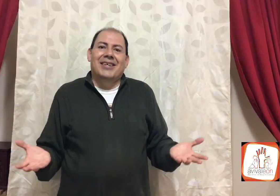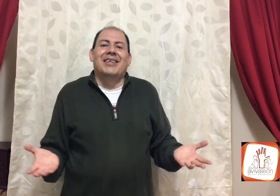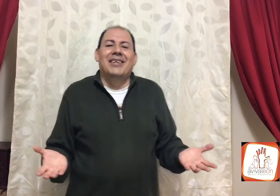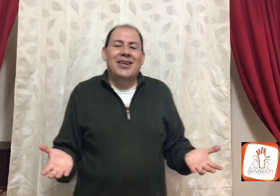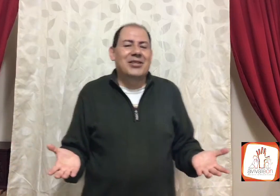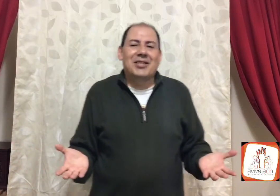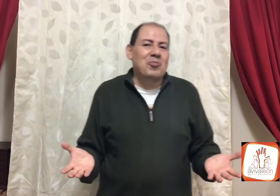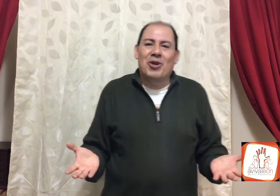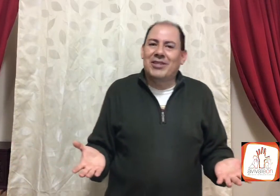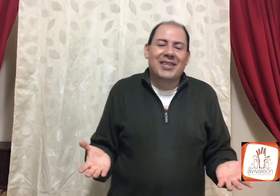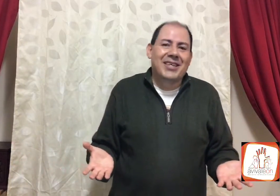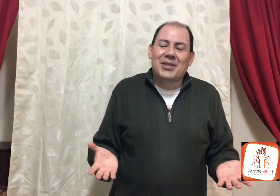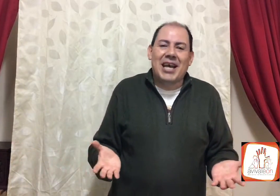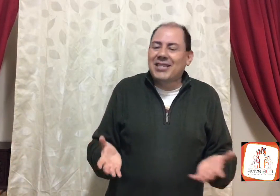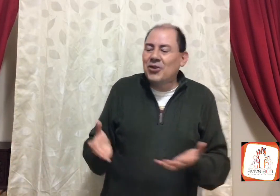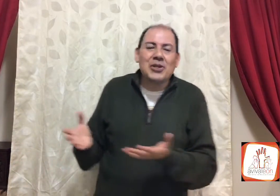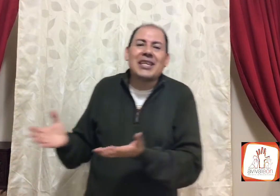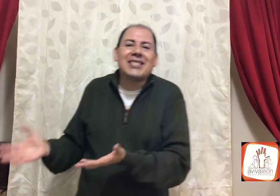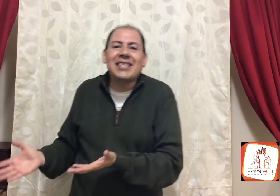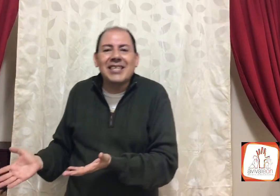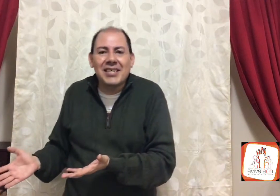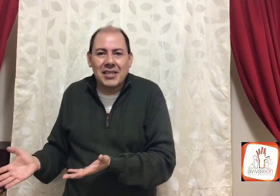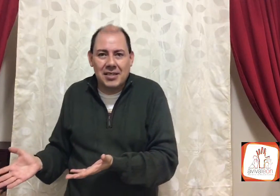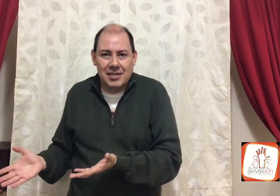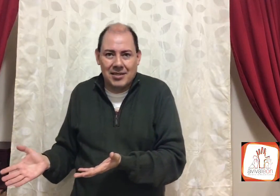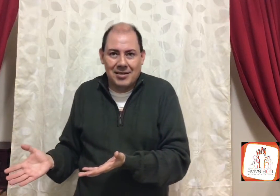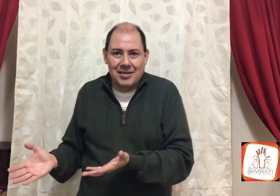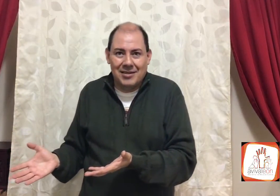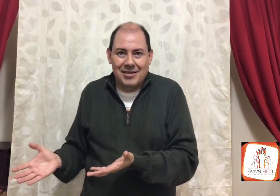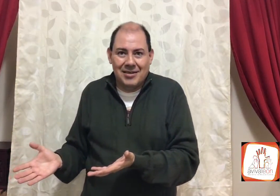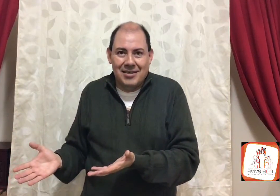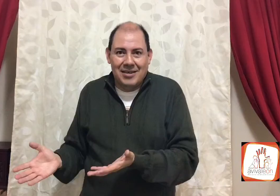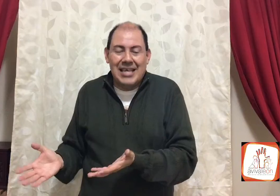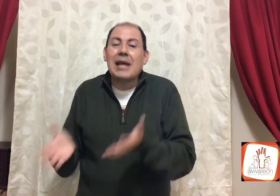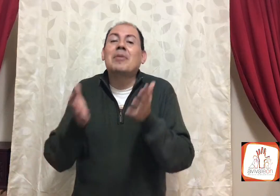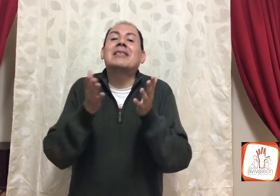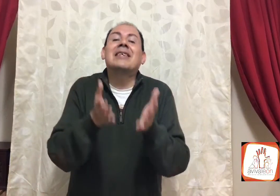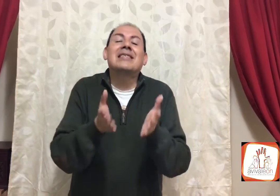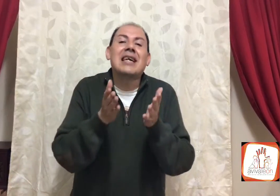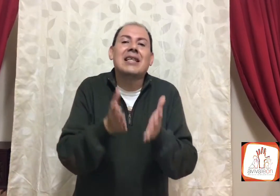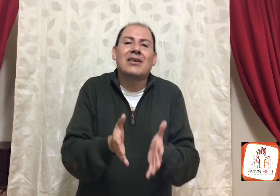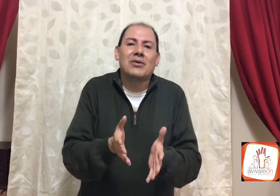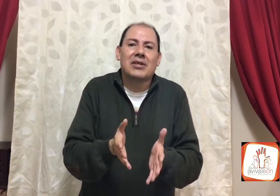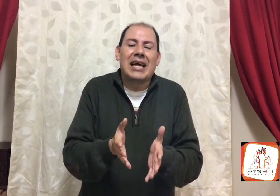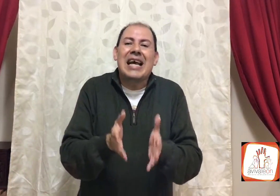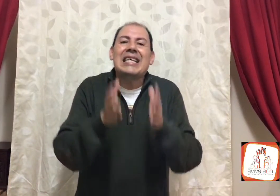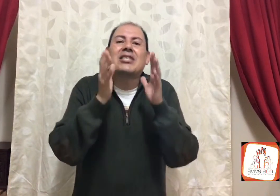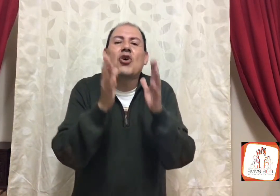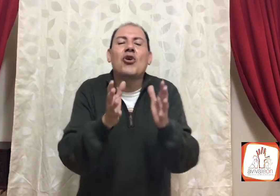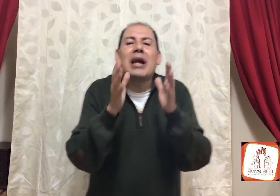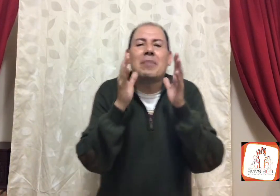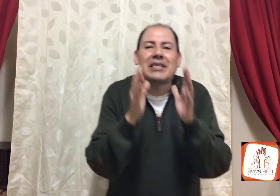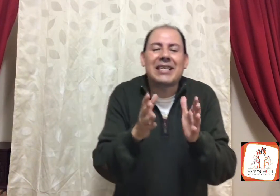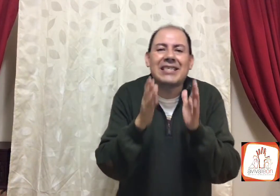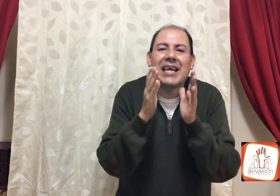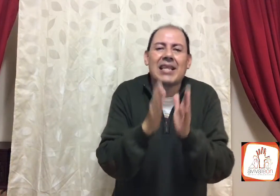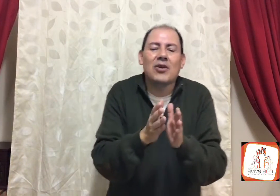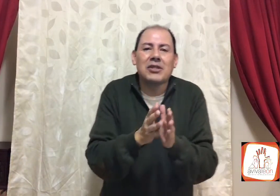y los discípulos, o eso no es así, es la presencia de Dios, es sólo la presencia de Dios,